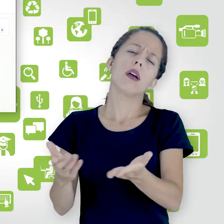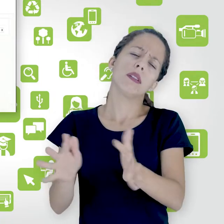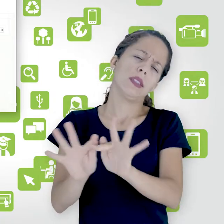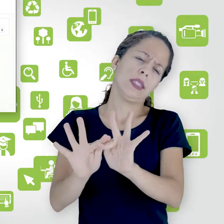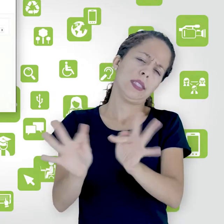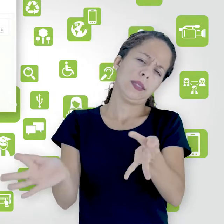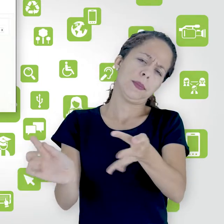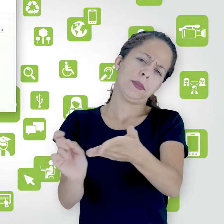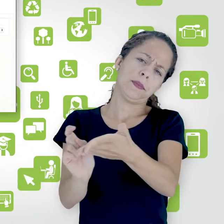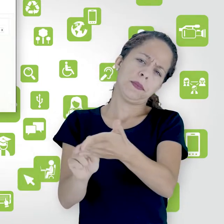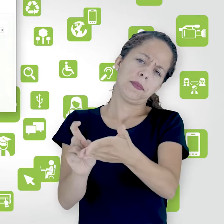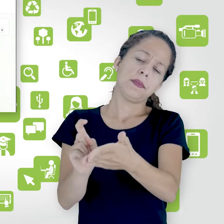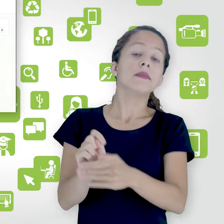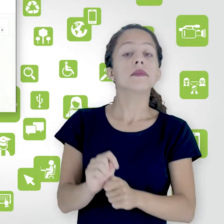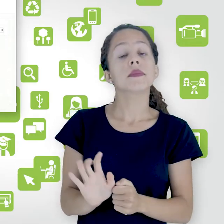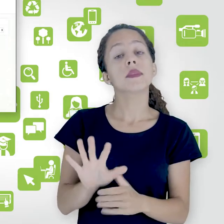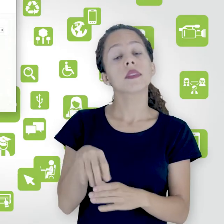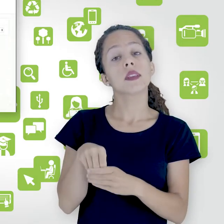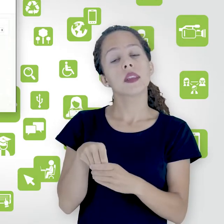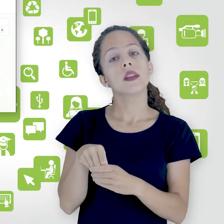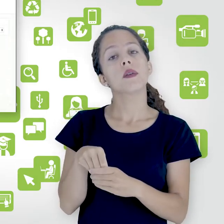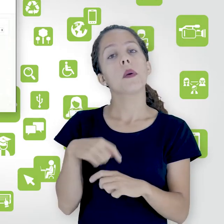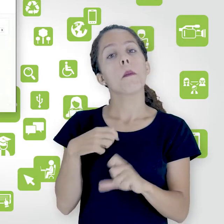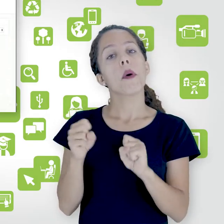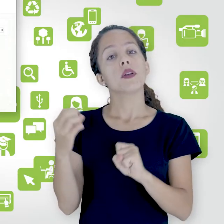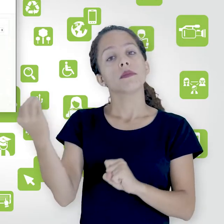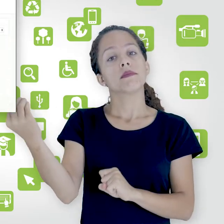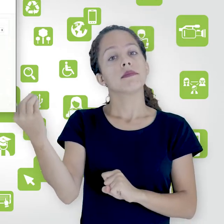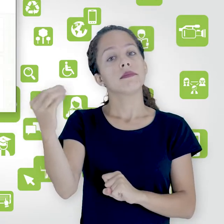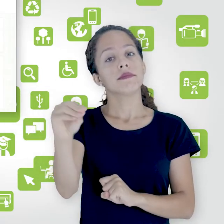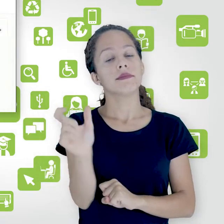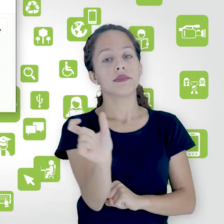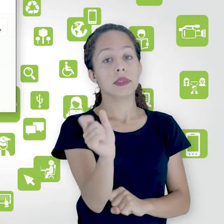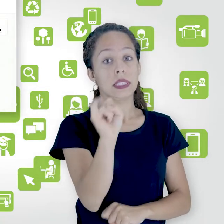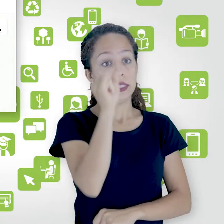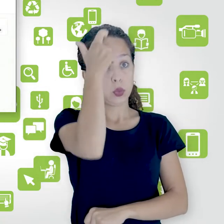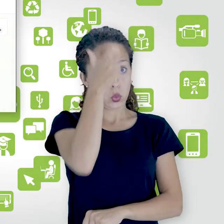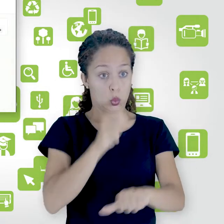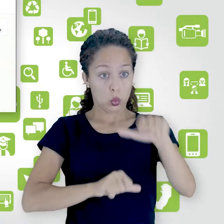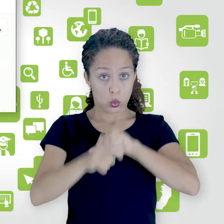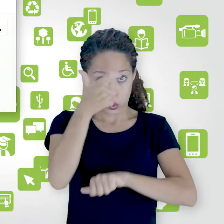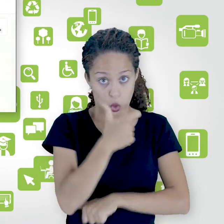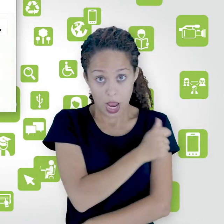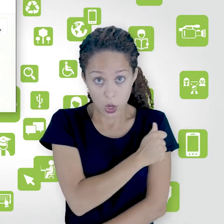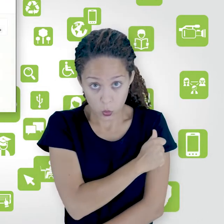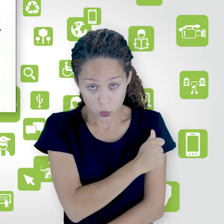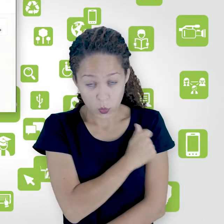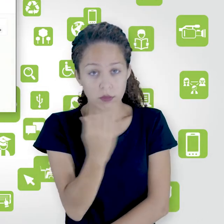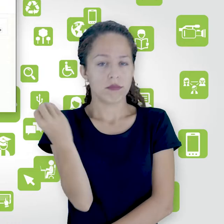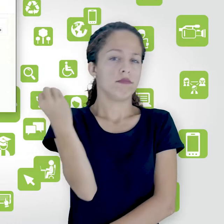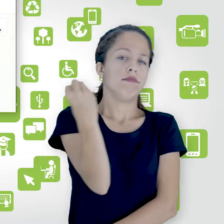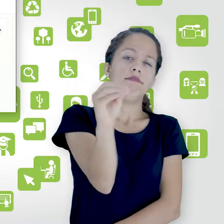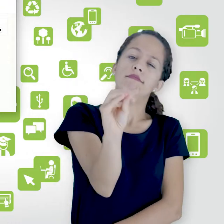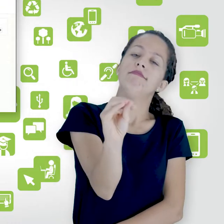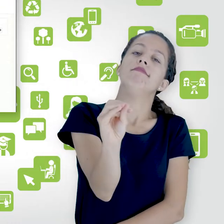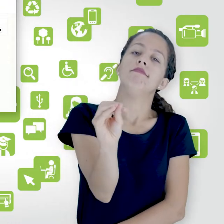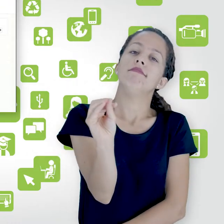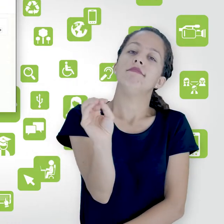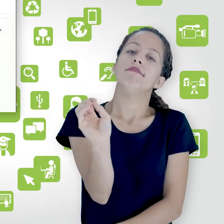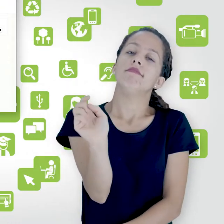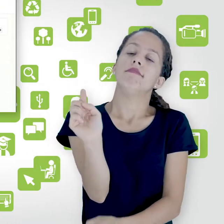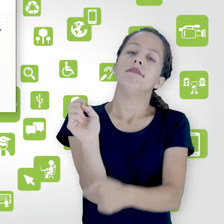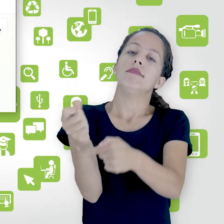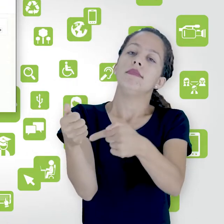Então, eu tenho aqui como inserir, se eu fosse o aluno, no caso, né? E no meu glossário